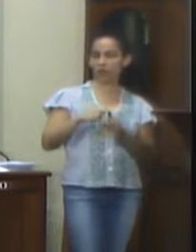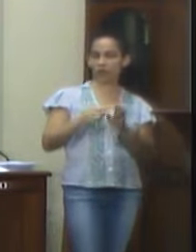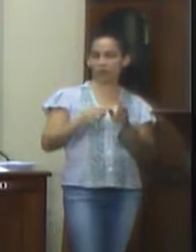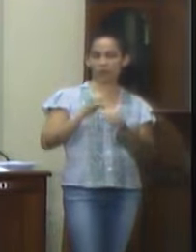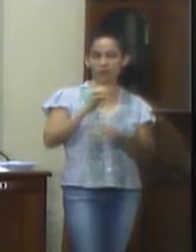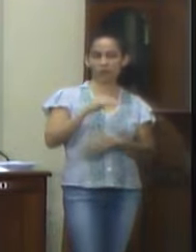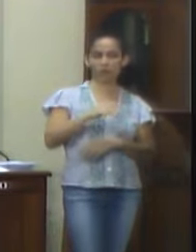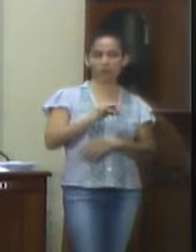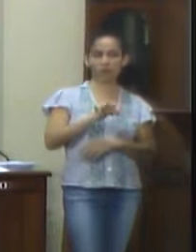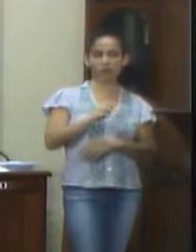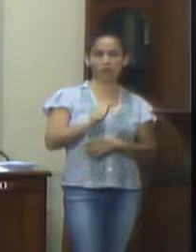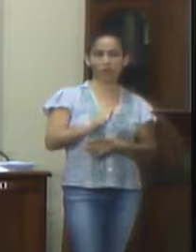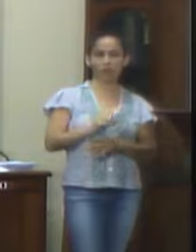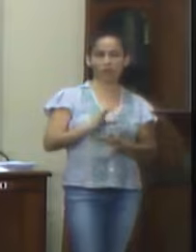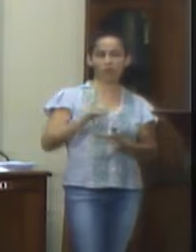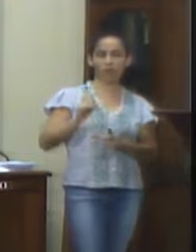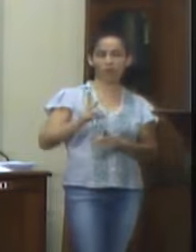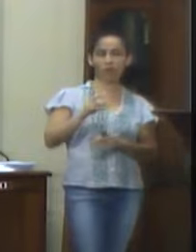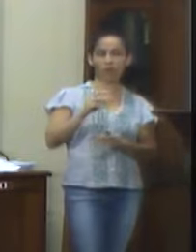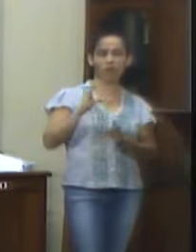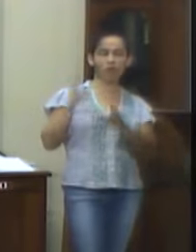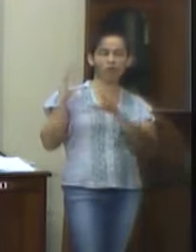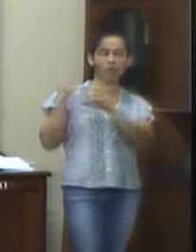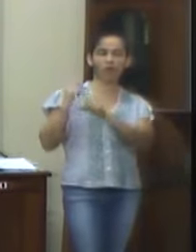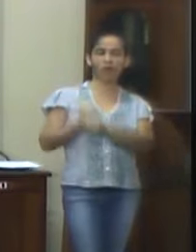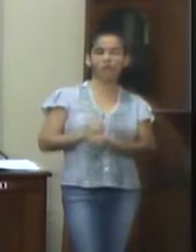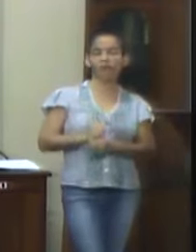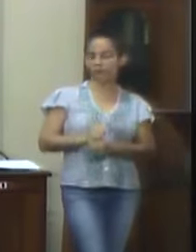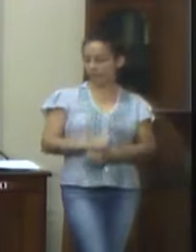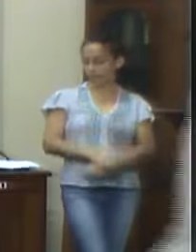emenda será retirada da dotação orçamentária